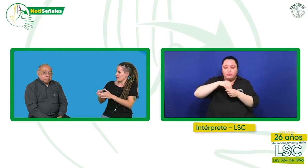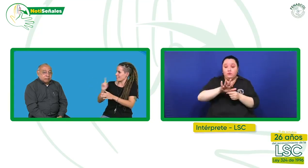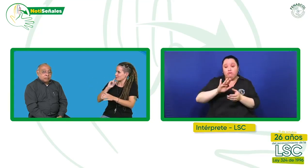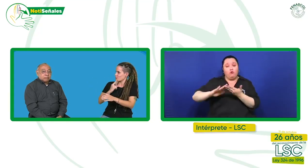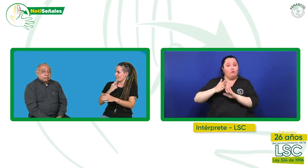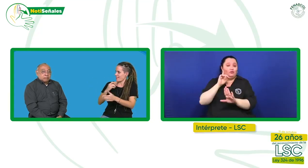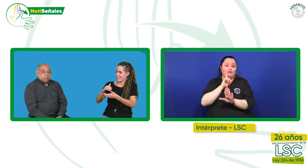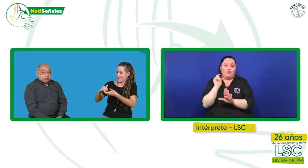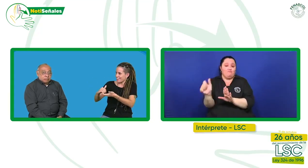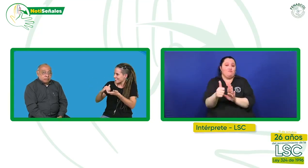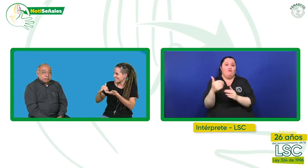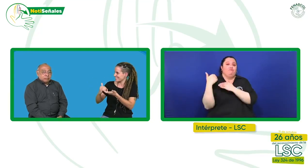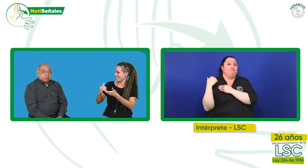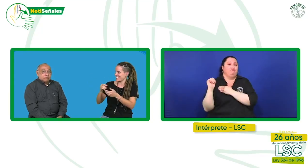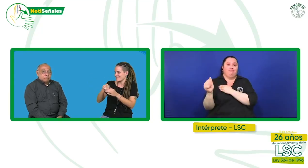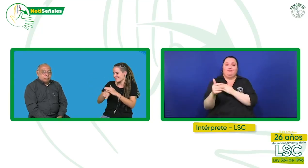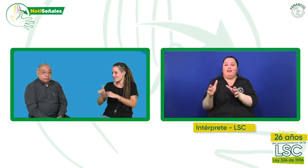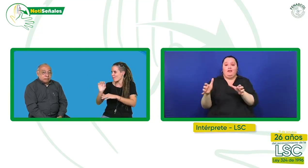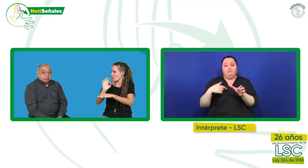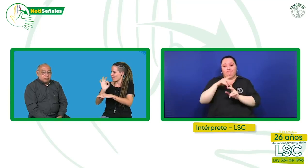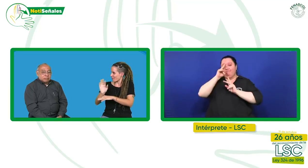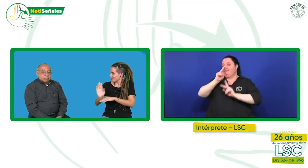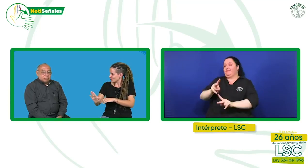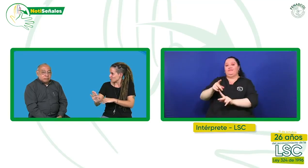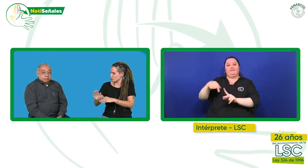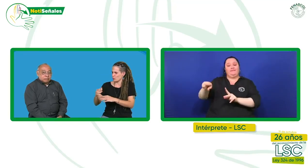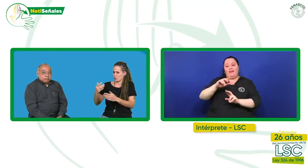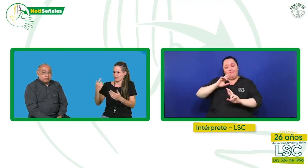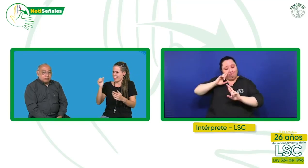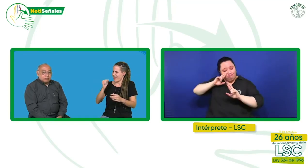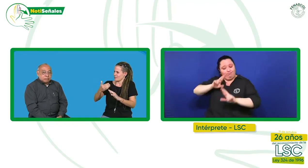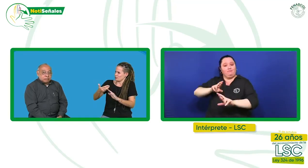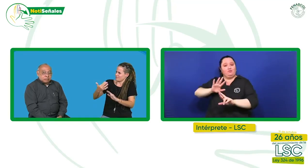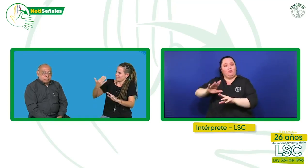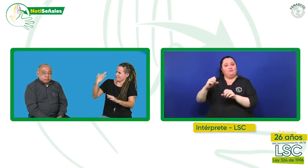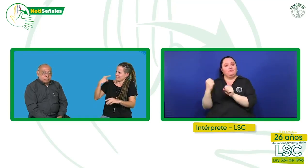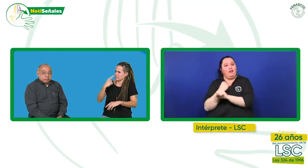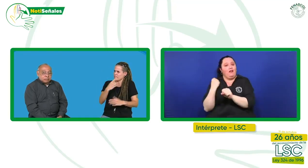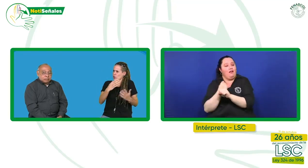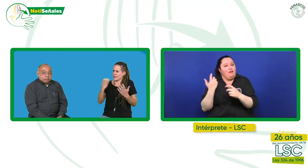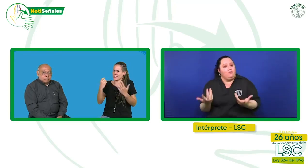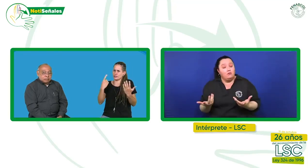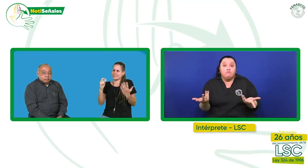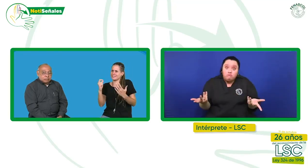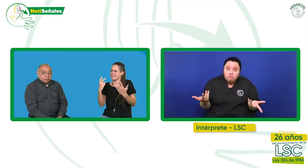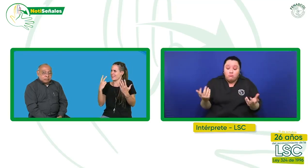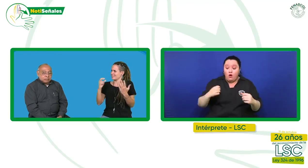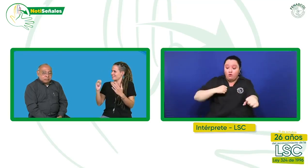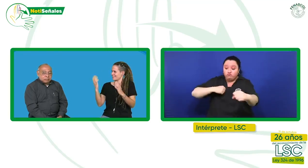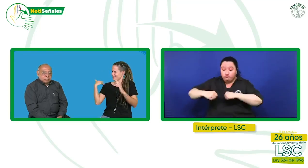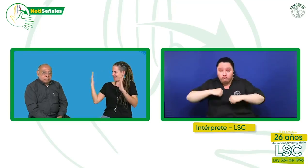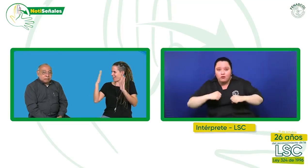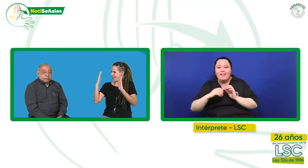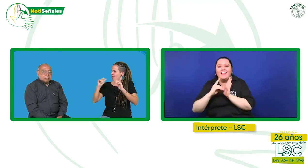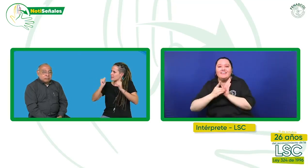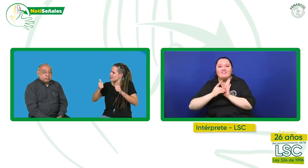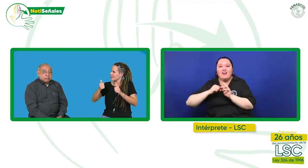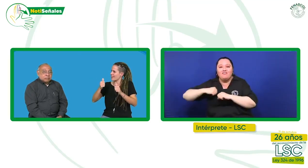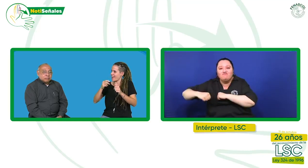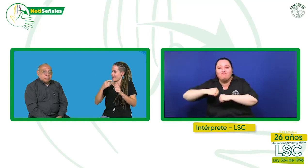nuestra obligación respetar y reconocer ese trabajo. De hecho, la elaboración y la gestión de diccionarios desde los años 60